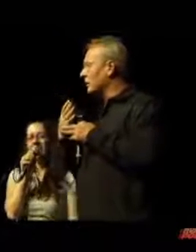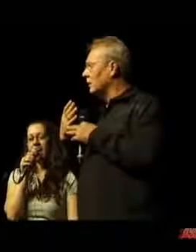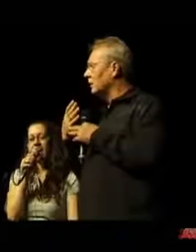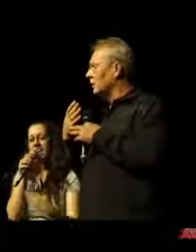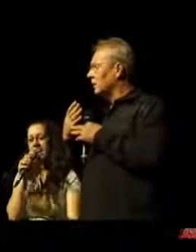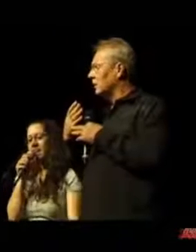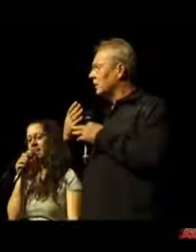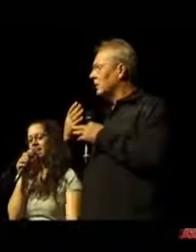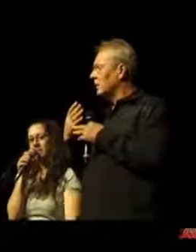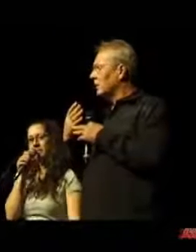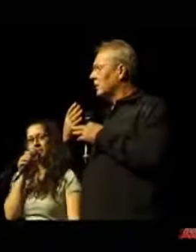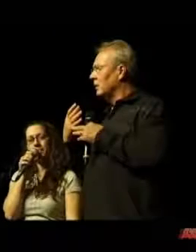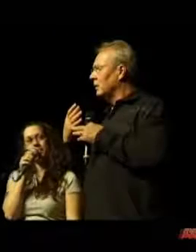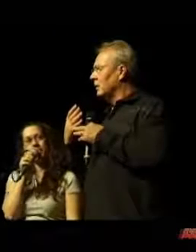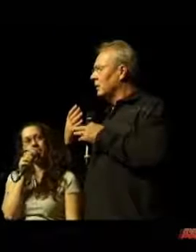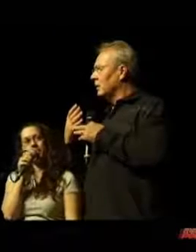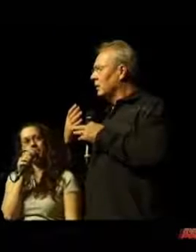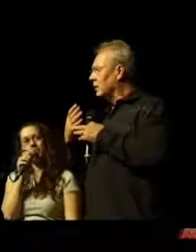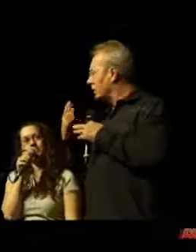Als ich da lag,